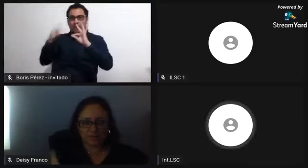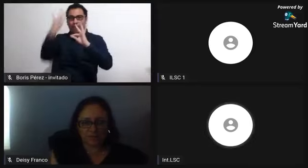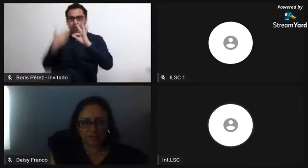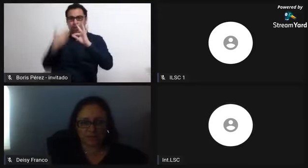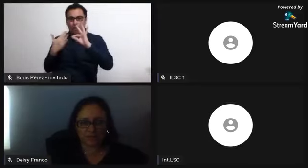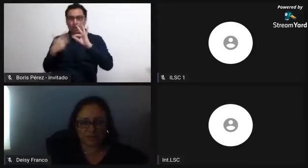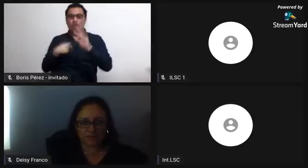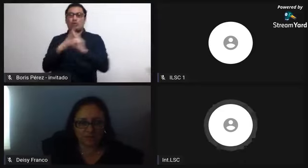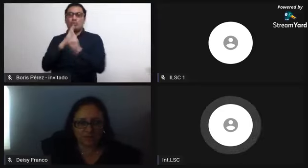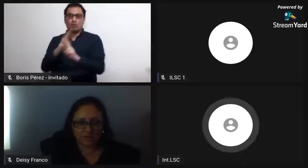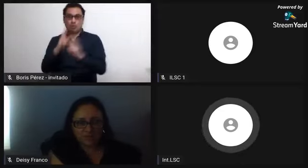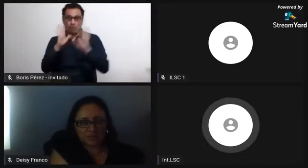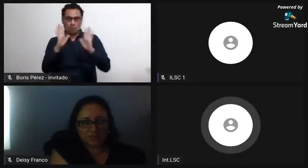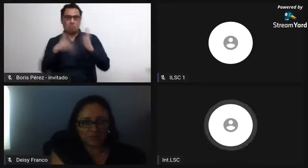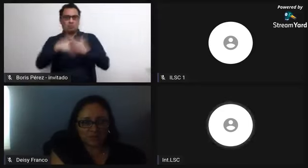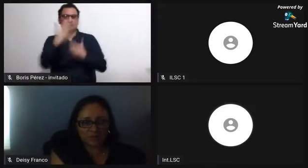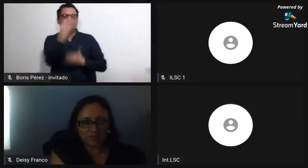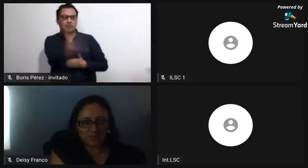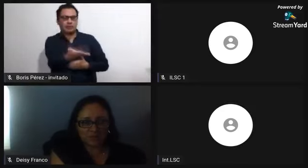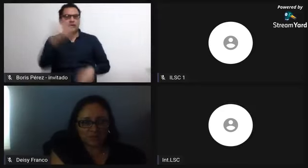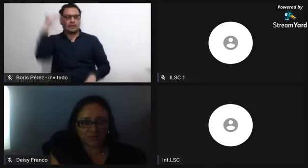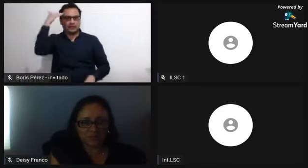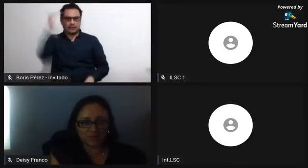Daisy, mientras,